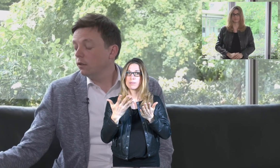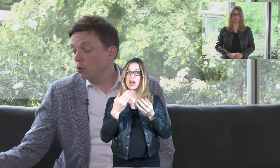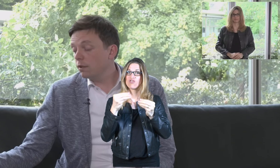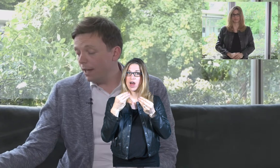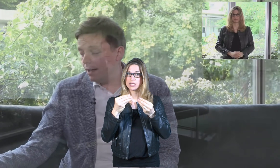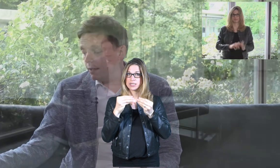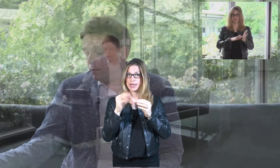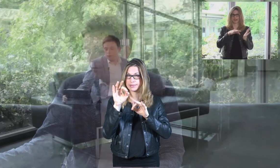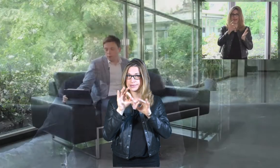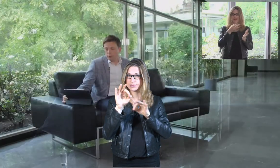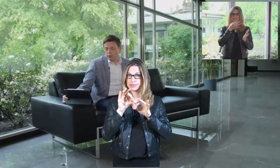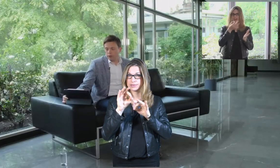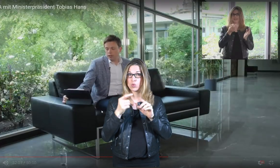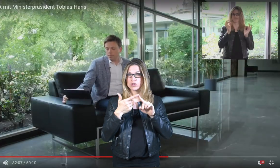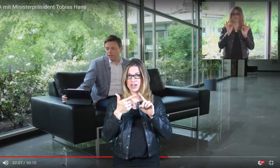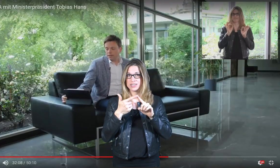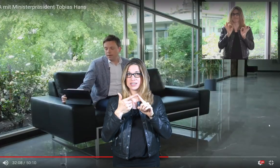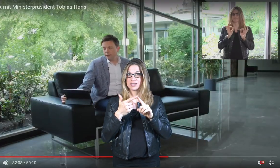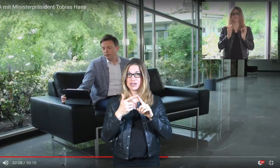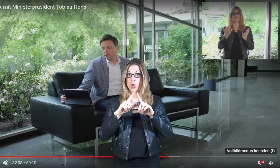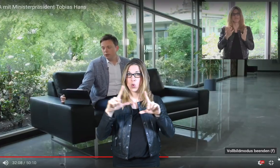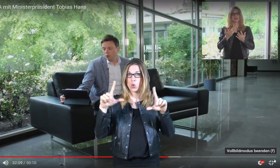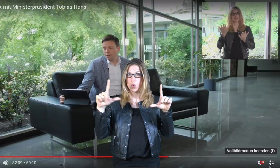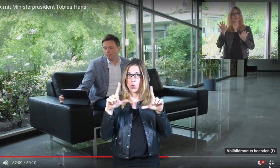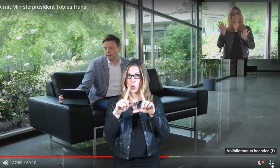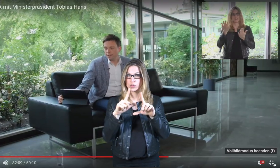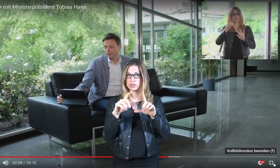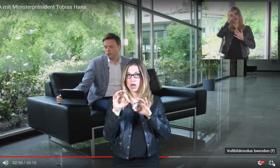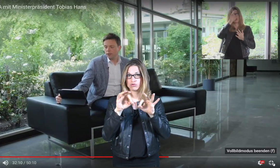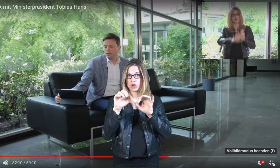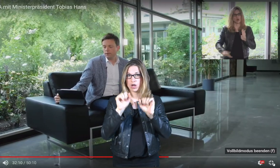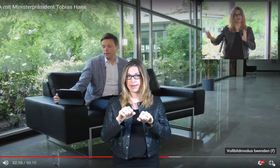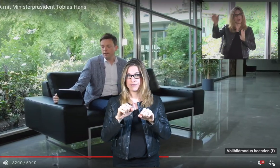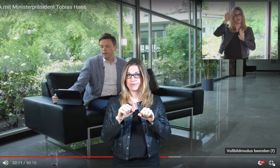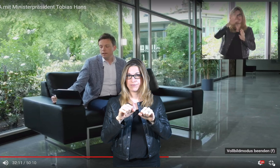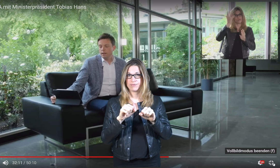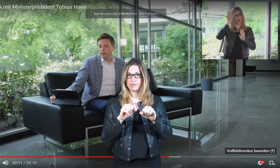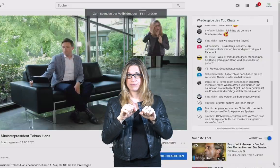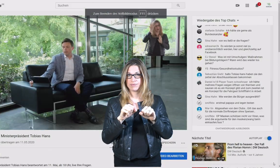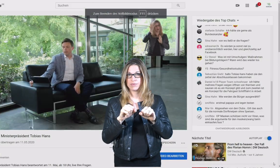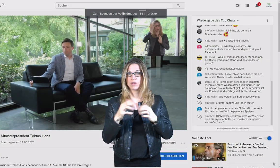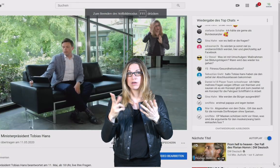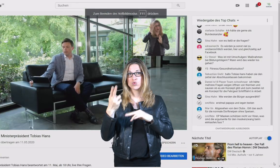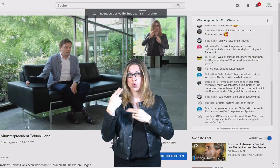auswählen, in welcher Größe Sie es sehen wollen. Der umgekehrte Weg ist natürlich Vollbildmodus beenden.